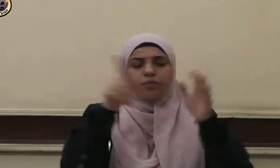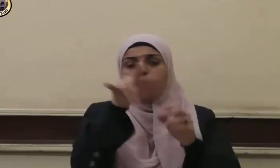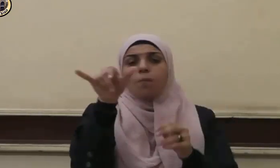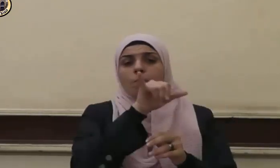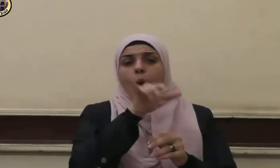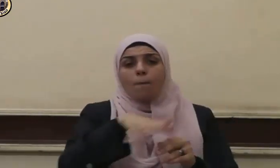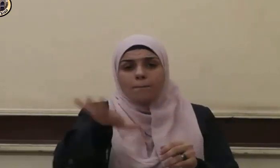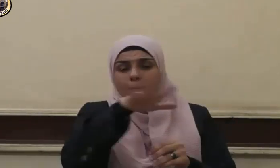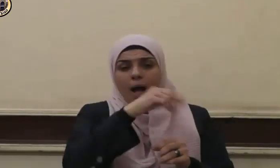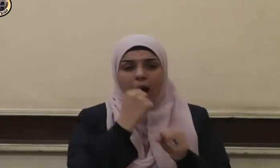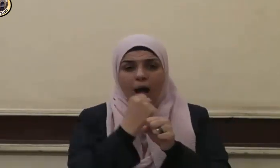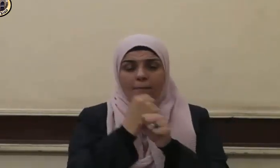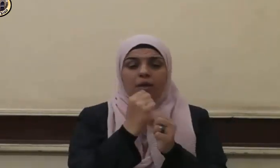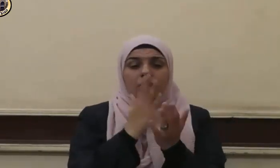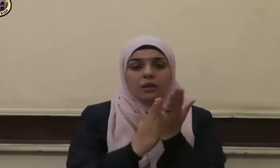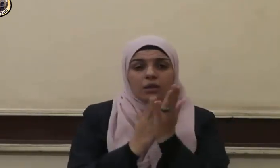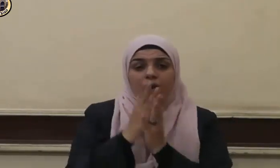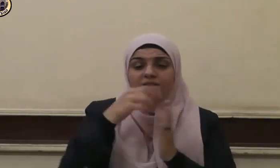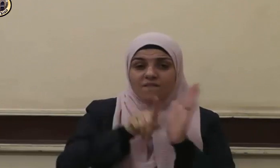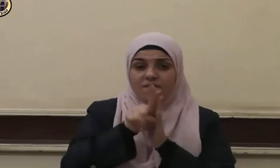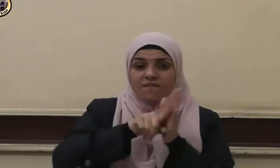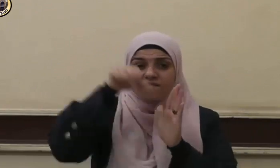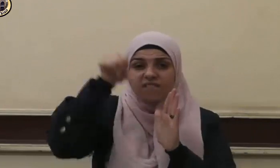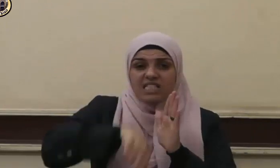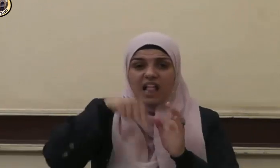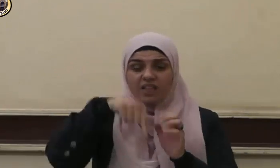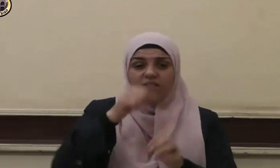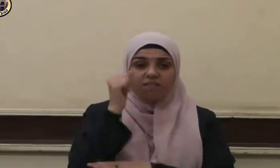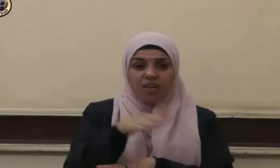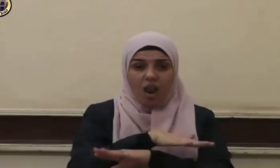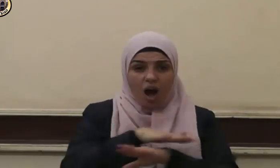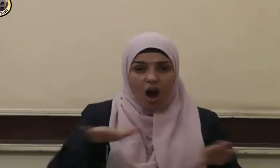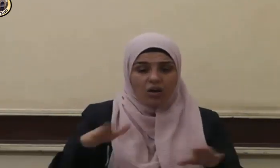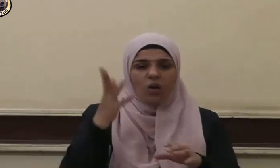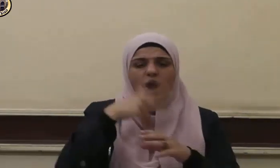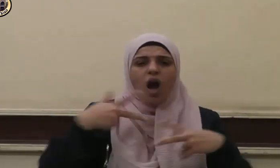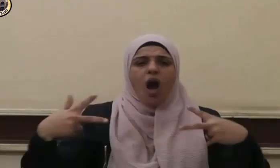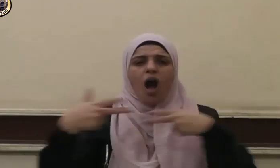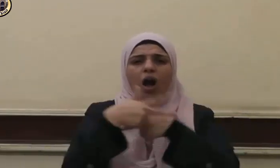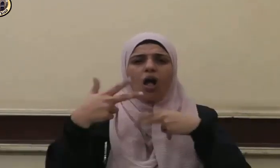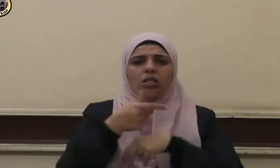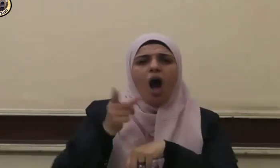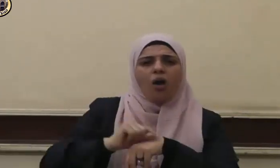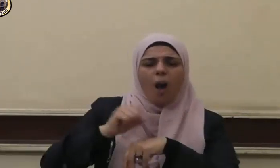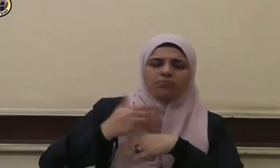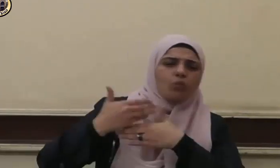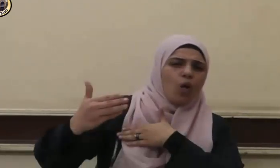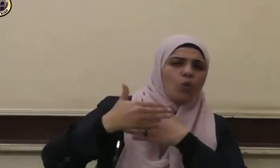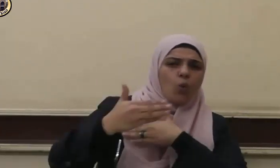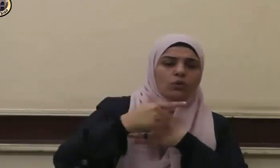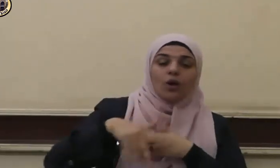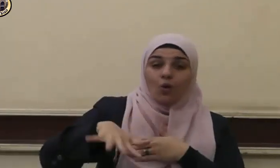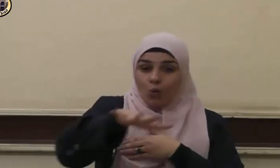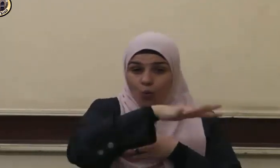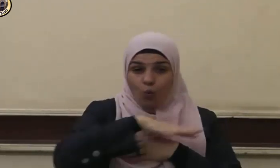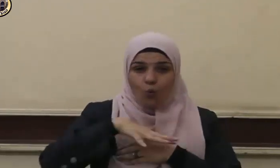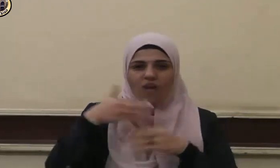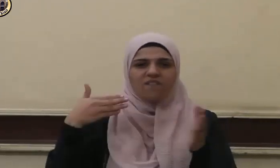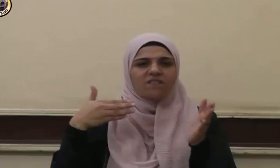عسيتم إن توليتم أن تفسدوا في الأرض وتقطعوا أرحمكم أولئك